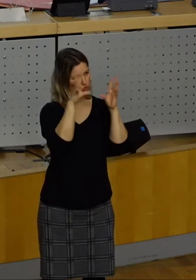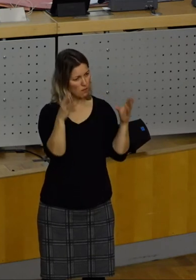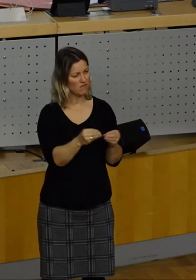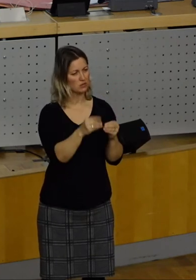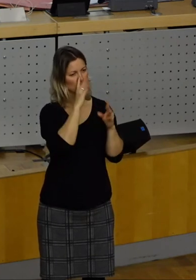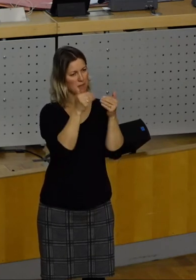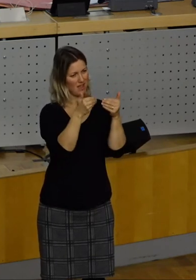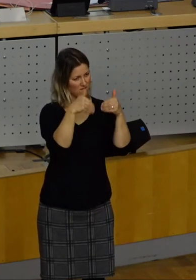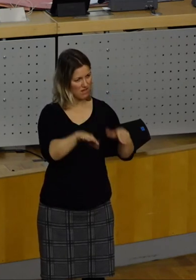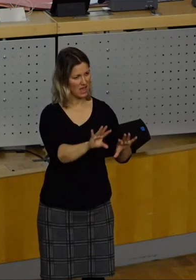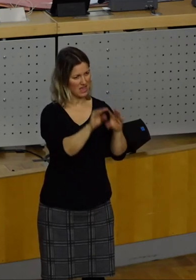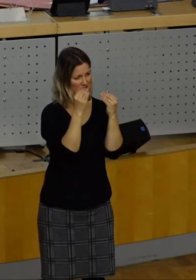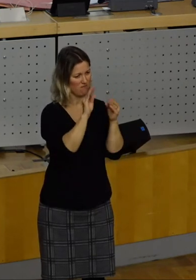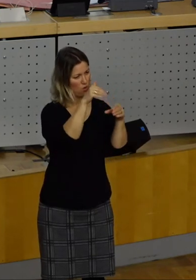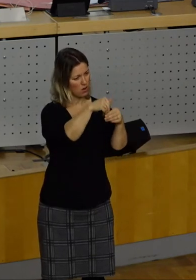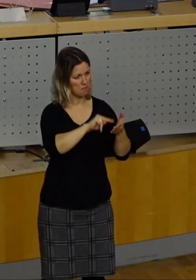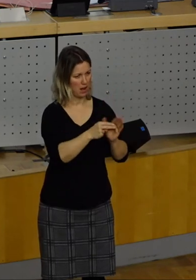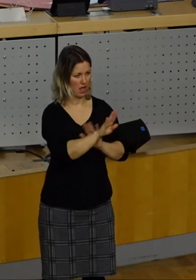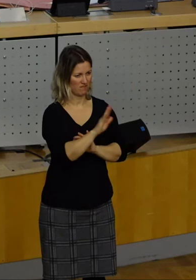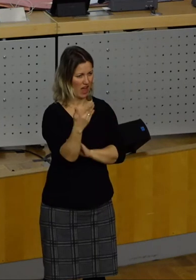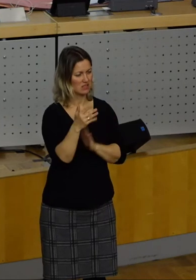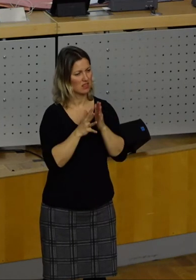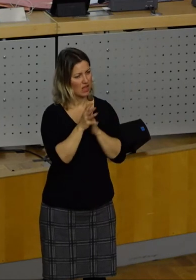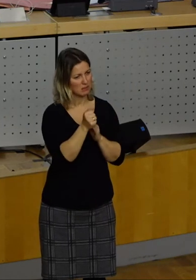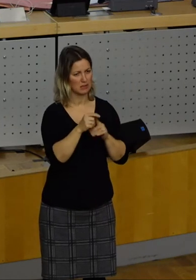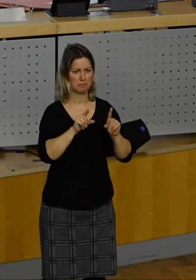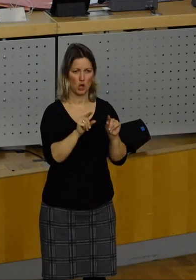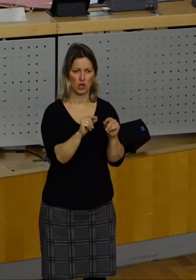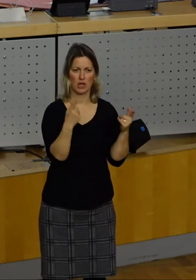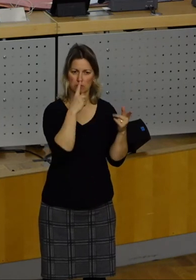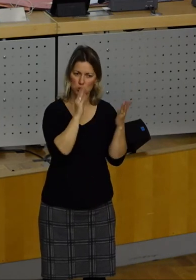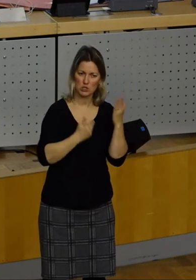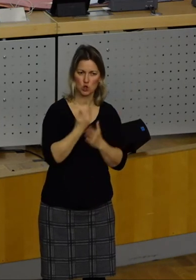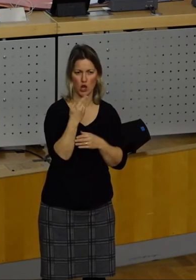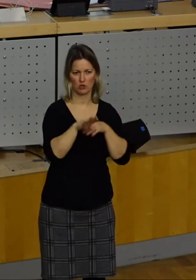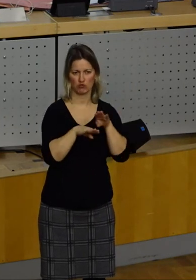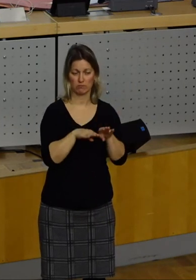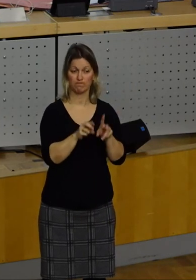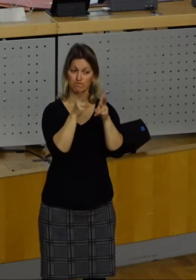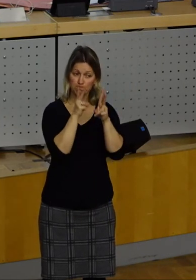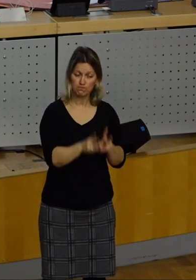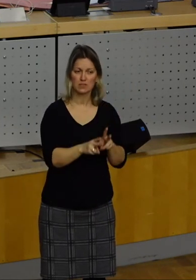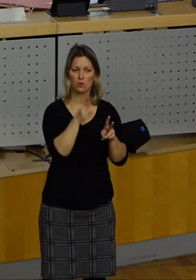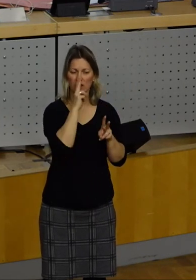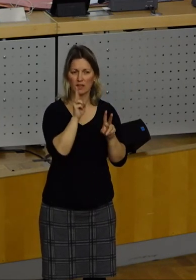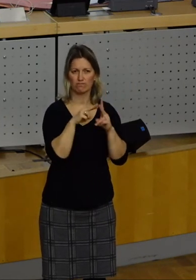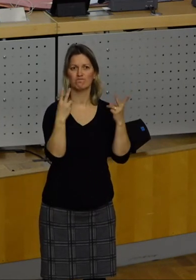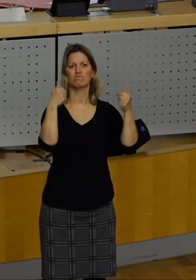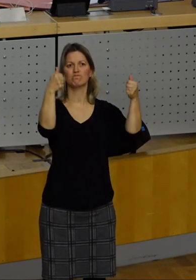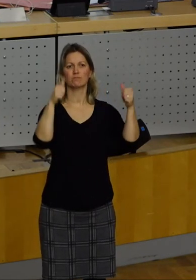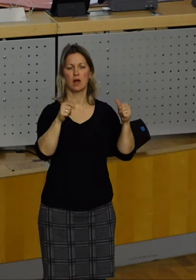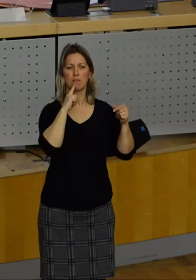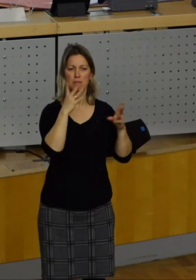und Pläne informiert. Transparent bedeutet, dass wir Schritte gehen müssen in Richtung von tatsächlichen Open Data, dass Daten